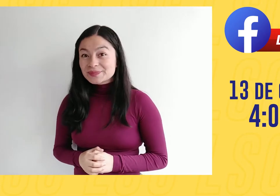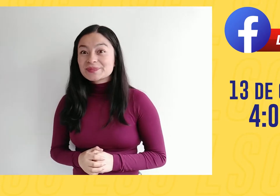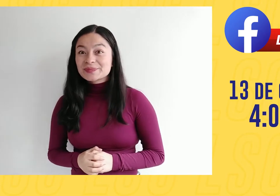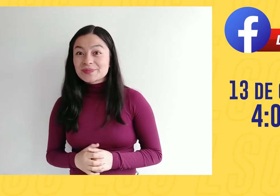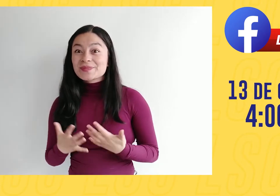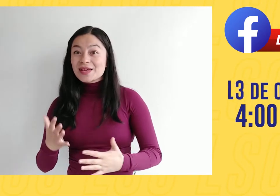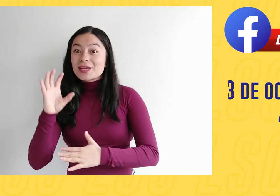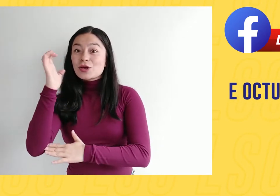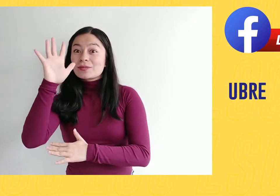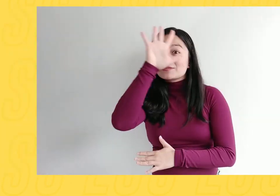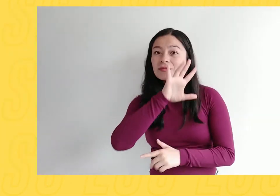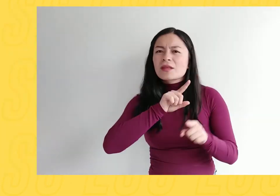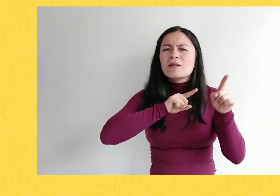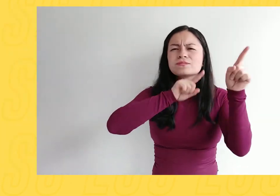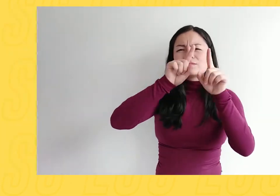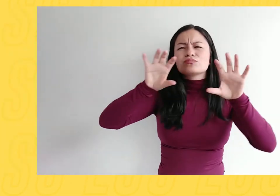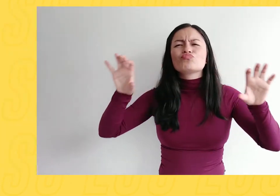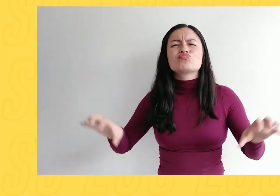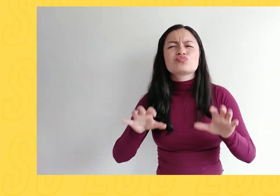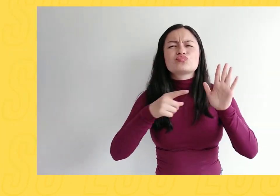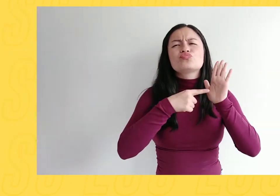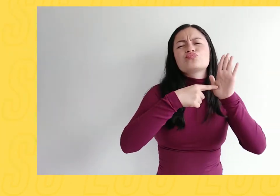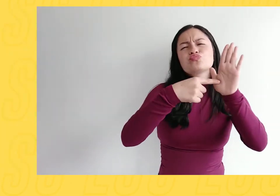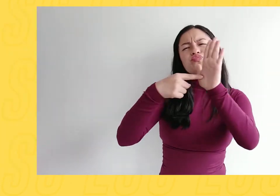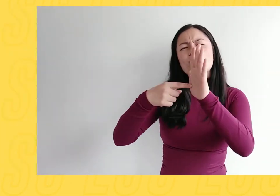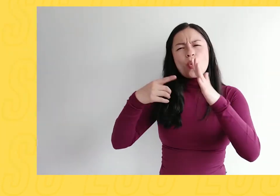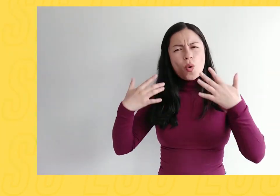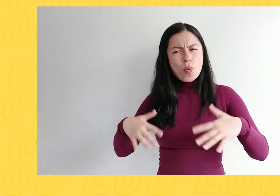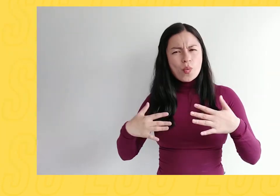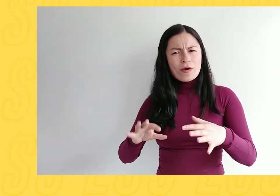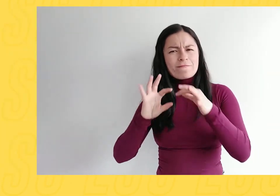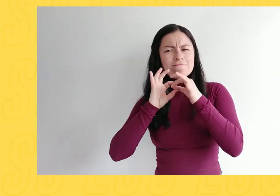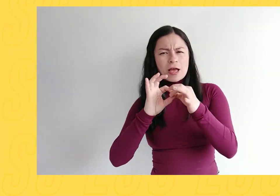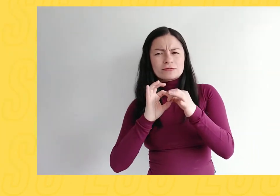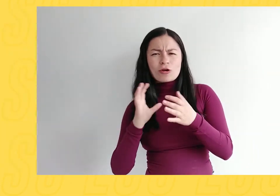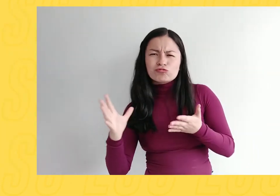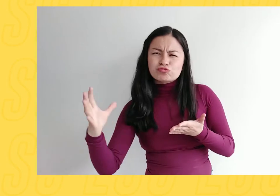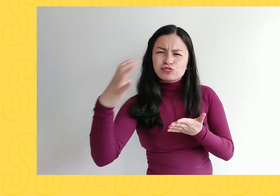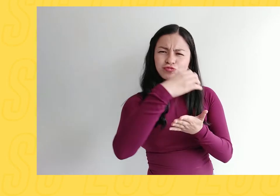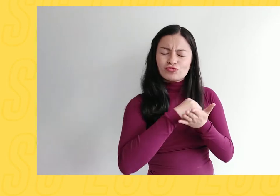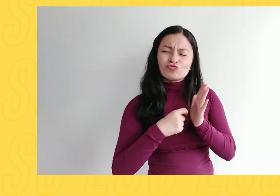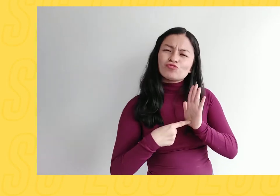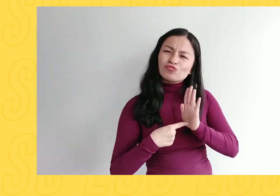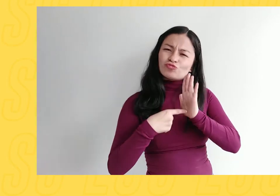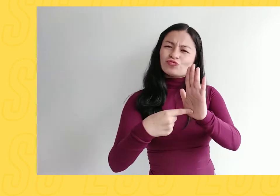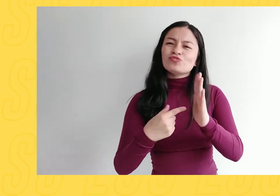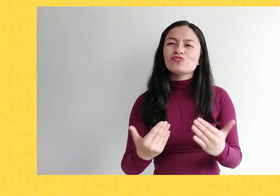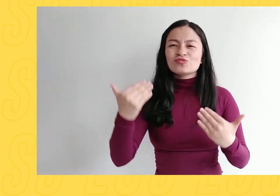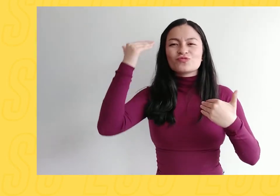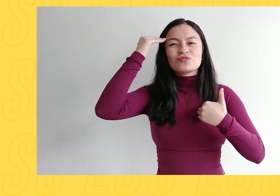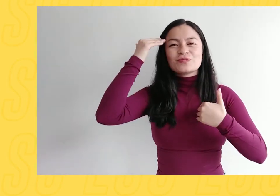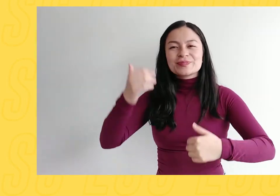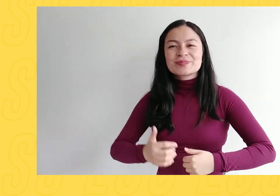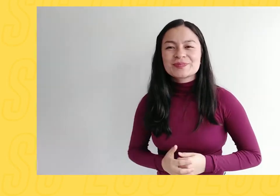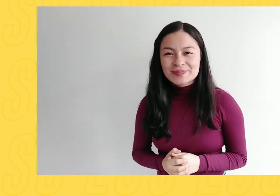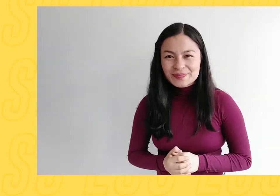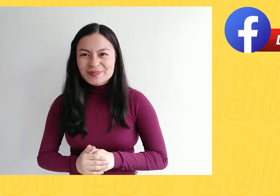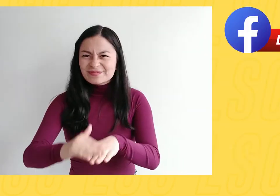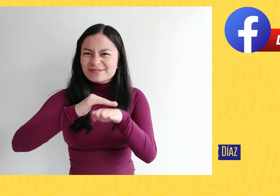octubre a las 4 de la tarde en el marco de la visibilización de las regiones por una toma de conciencia tendremos